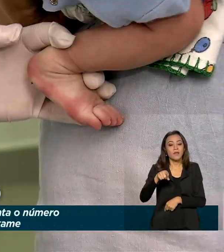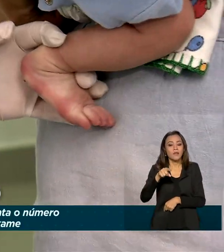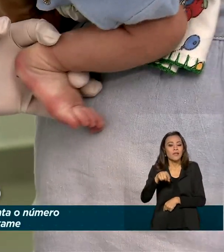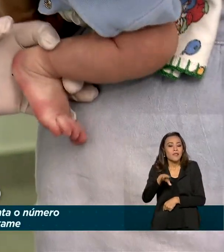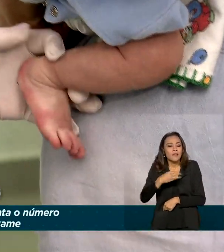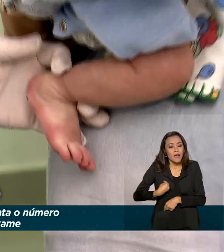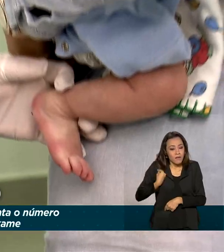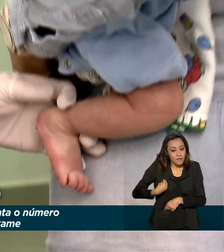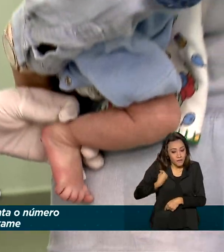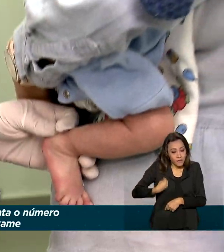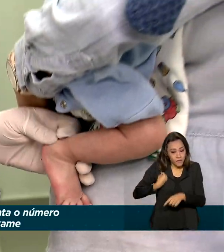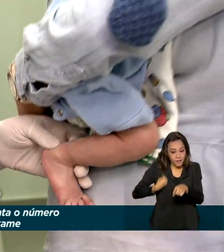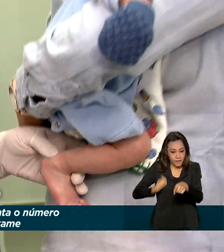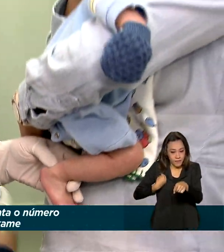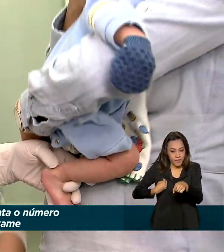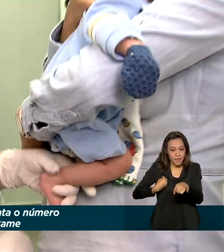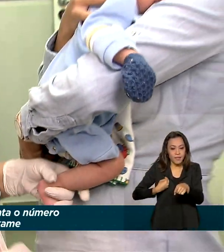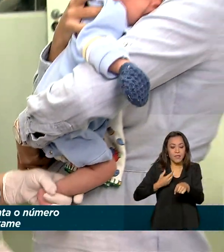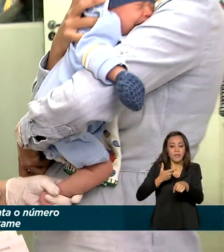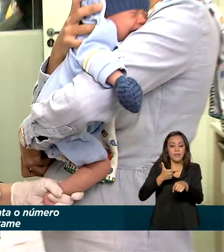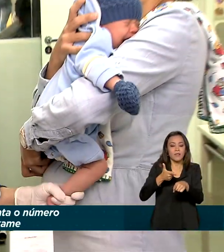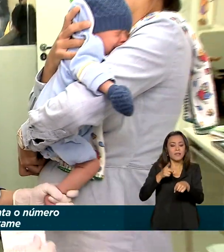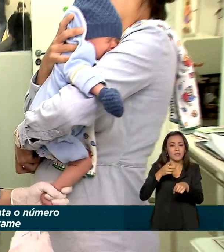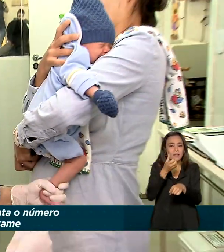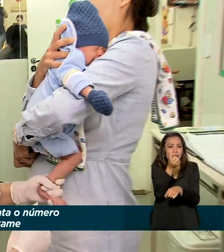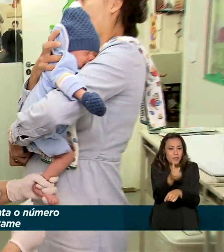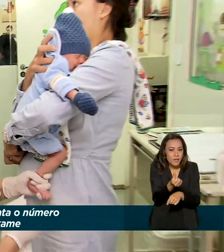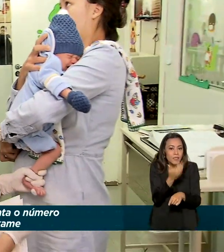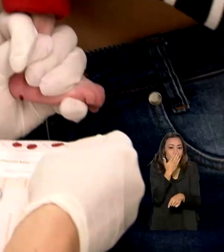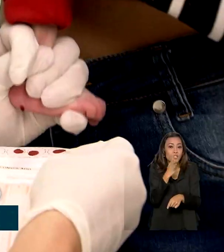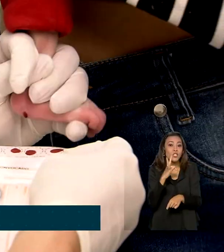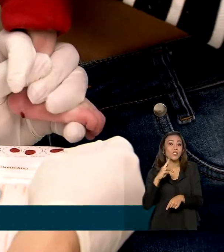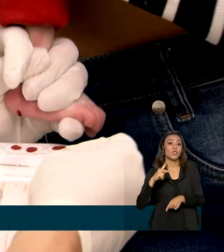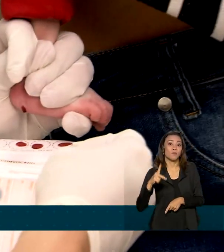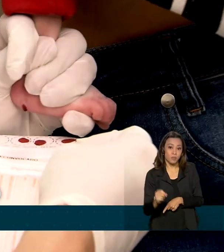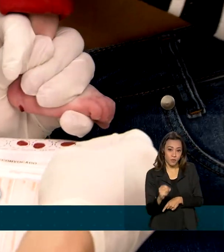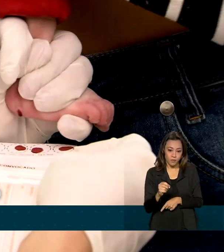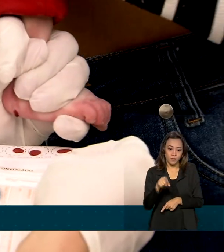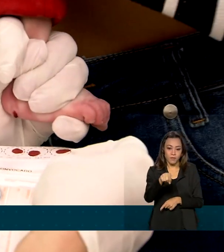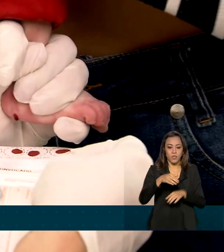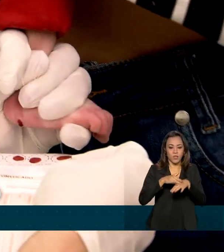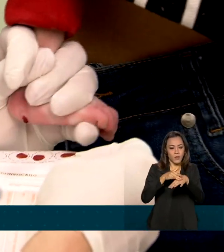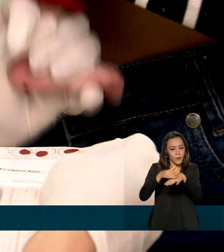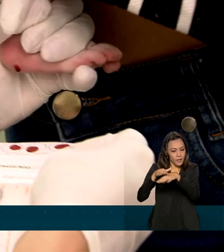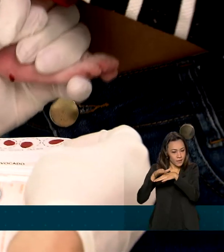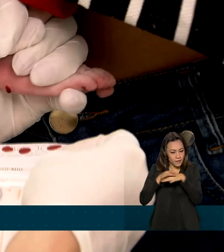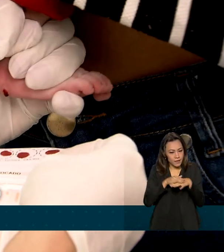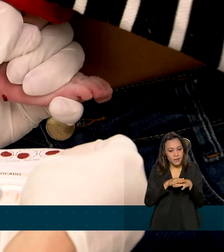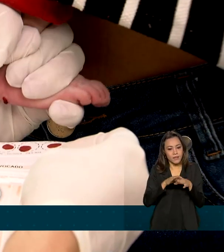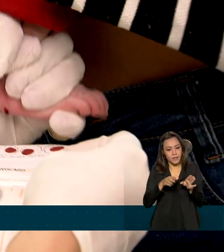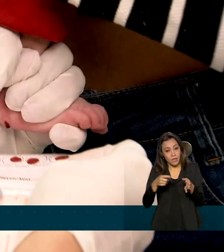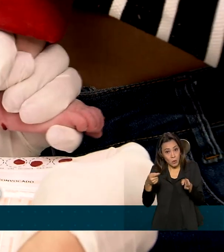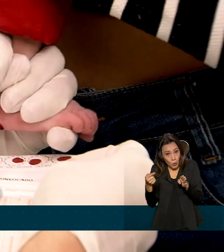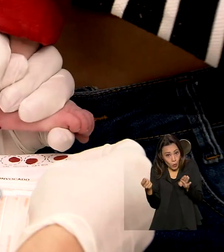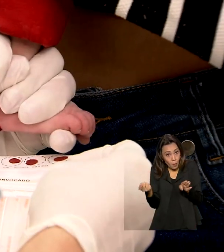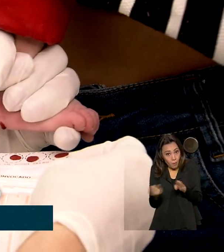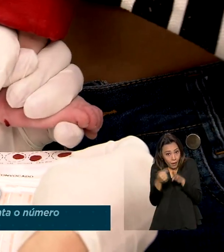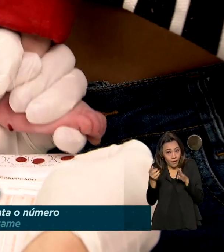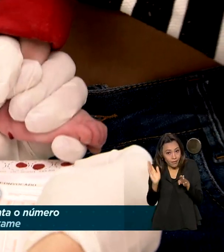criança seis tipos de doenças genéticas, metabólicas e congênitas consideradas raras.